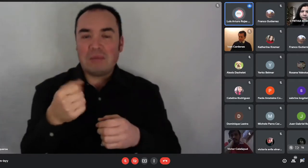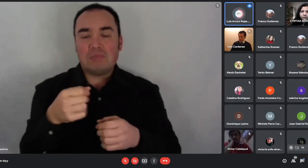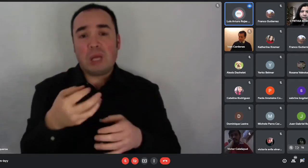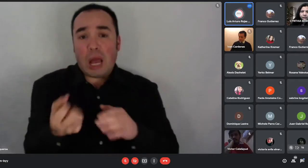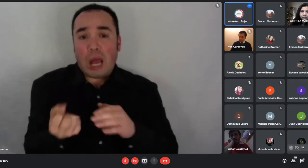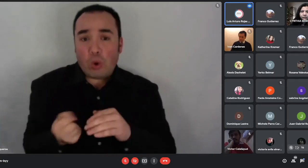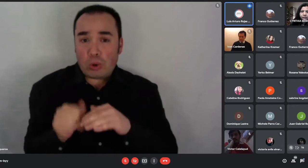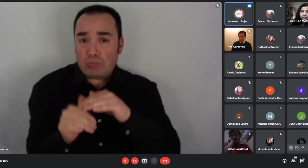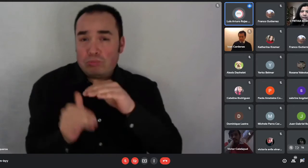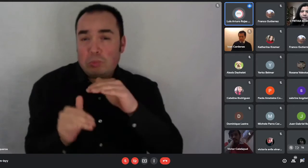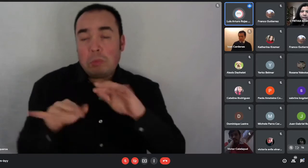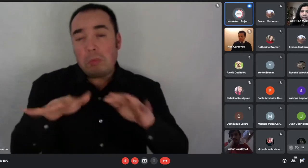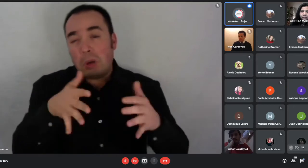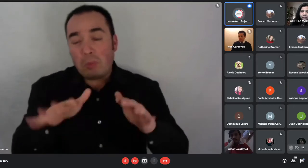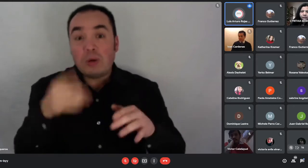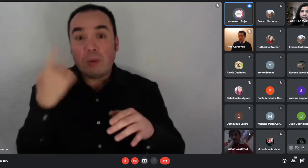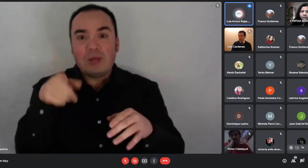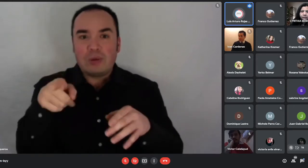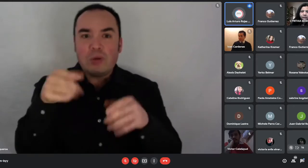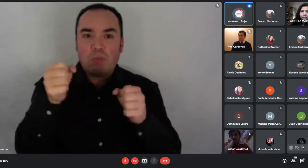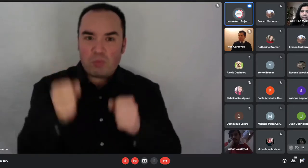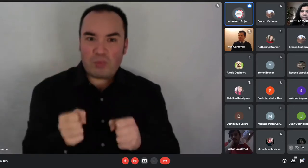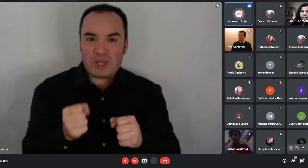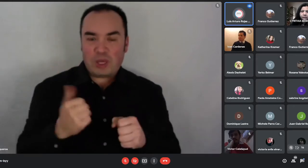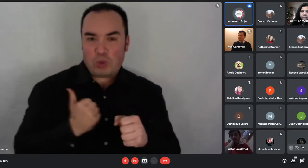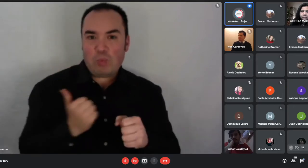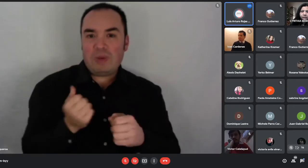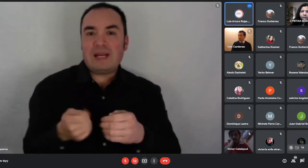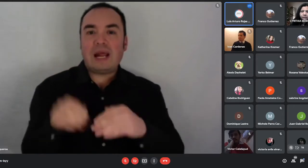30 unidades de fomento, ya que son los 900.000 pesos aproximadamente.